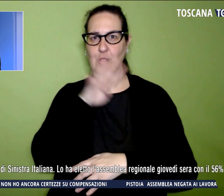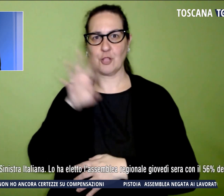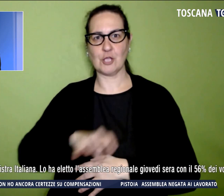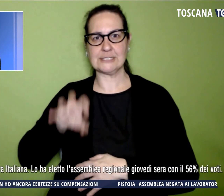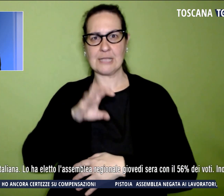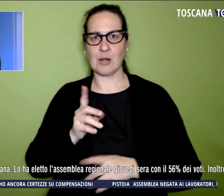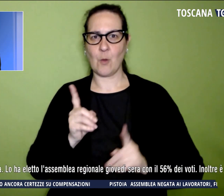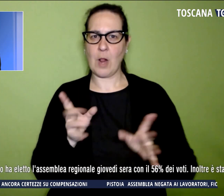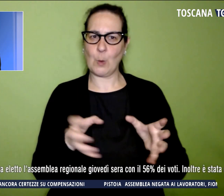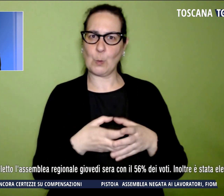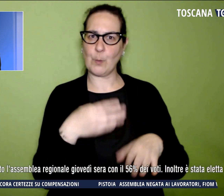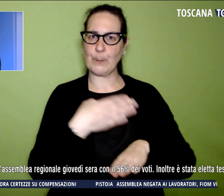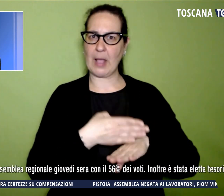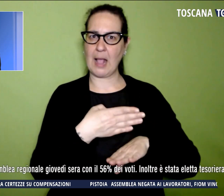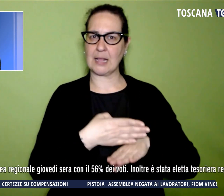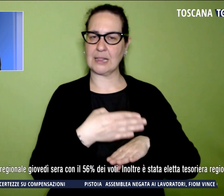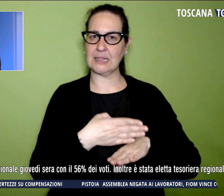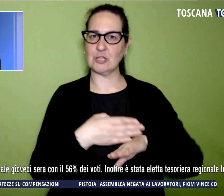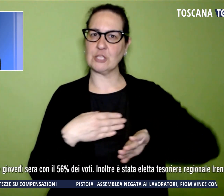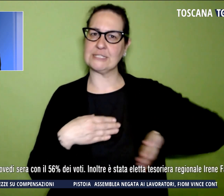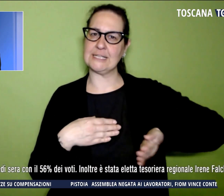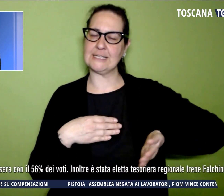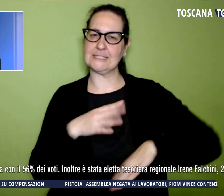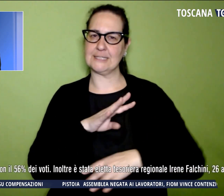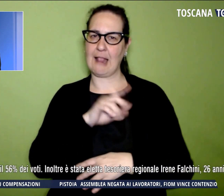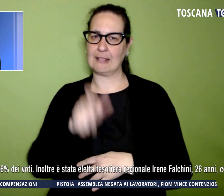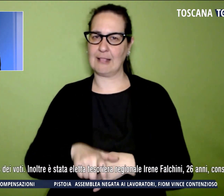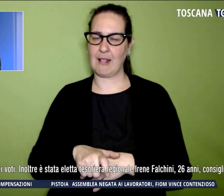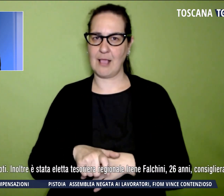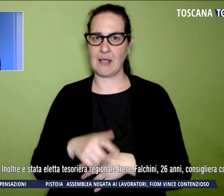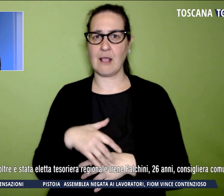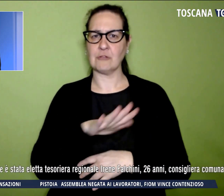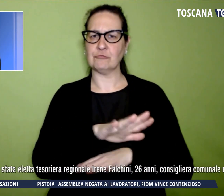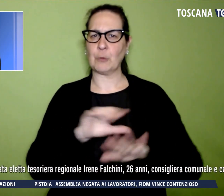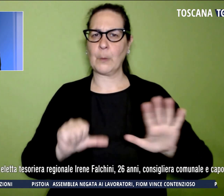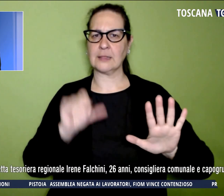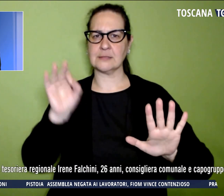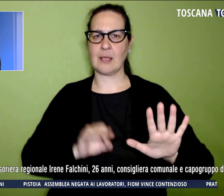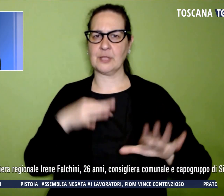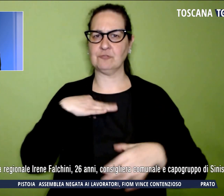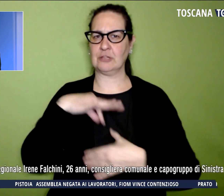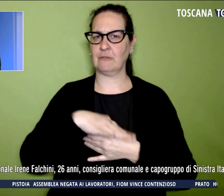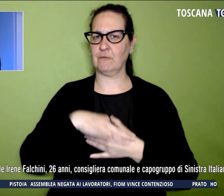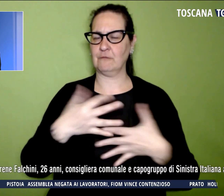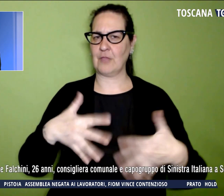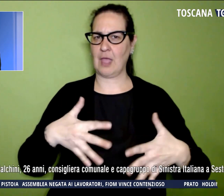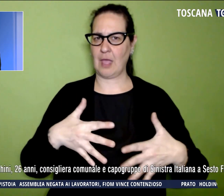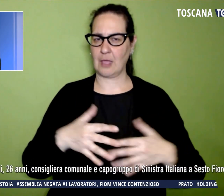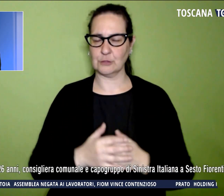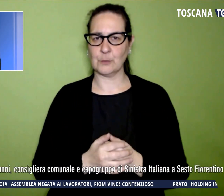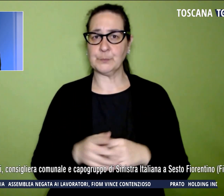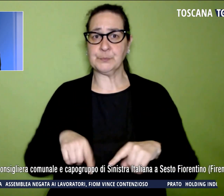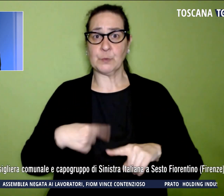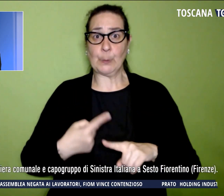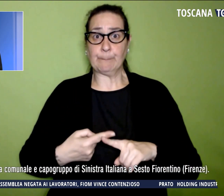ha eletto l'Assemblea regionale con il 56% dei voti. Inoltre è stata eletta